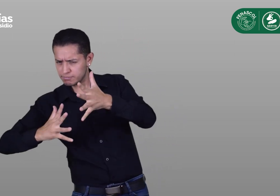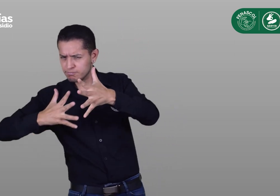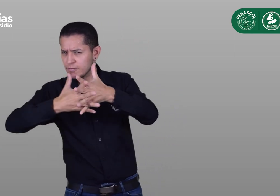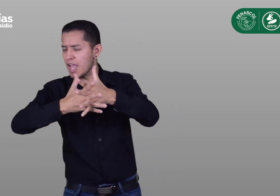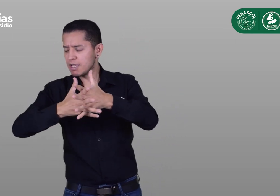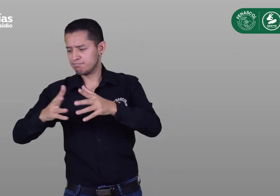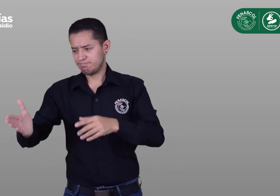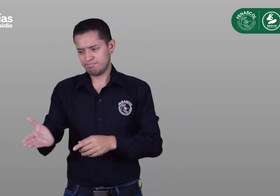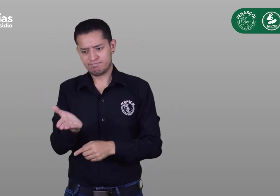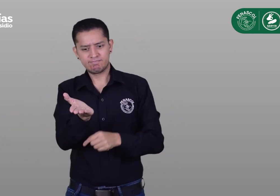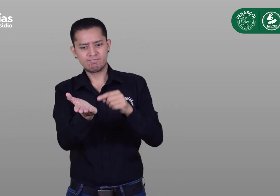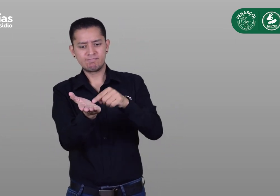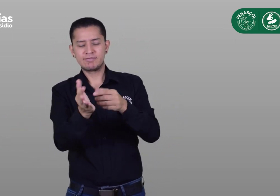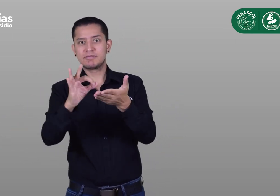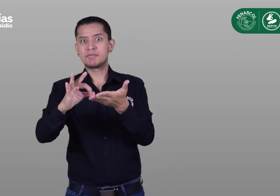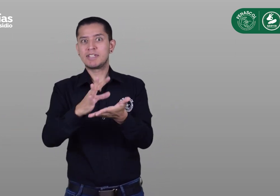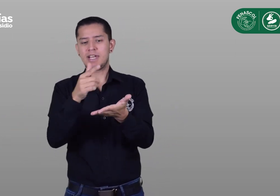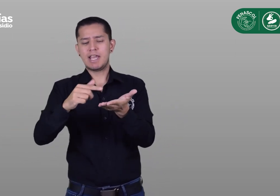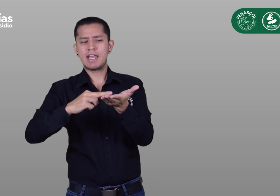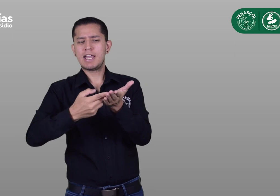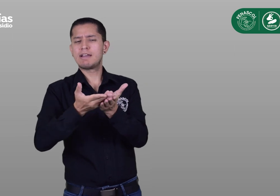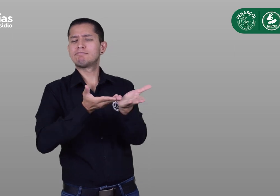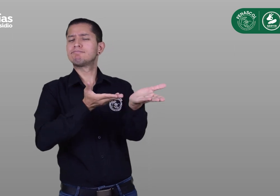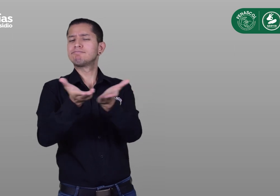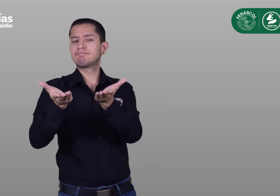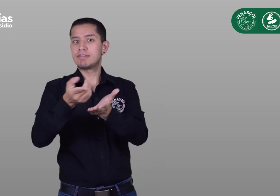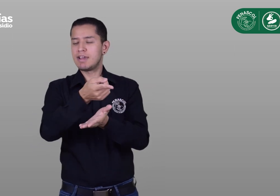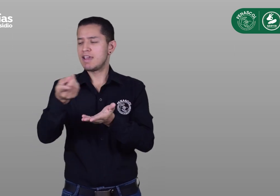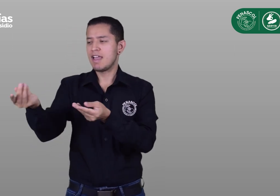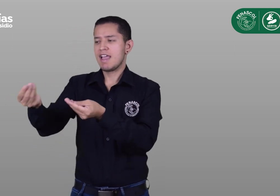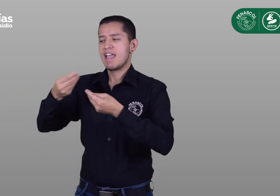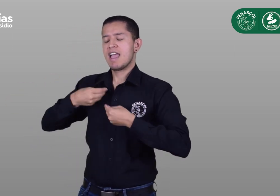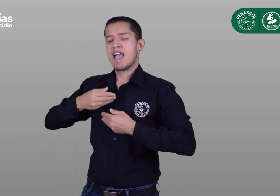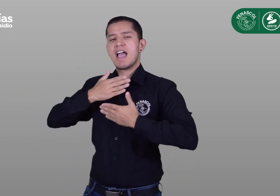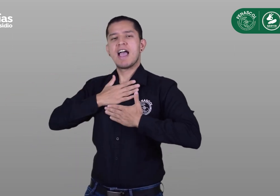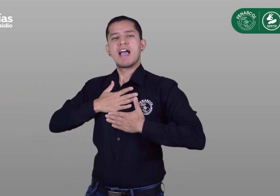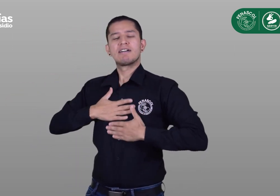brindar el ajuste razonable y poner a su disposición Servir para una atención de calidad.